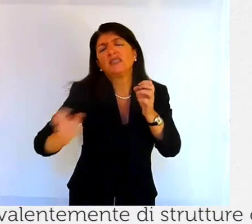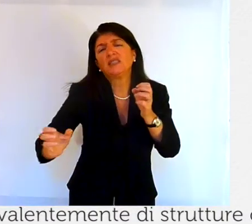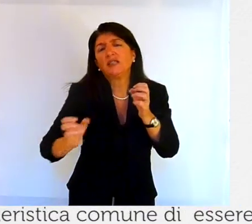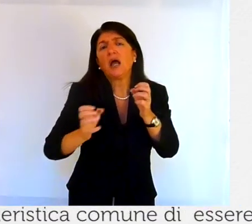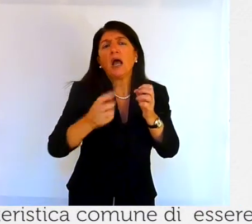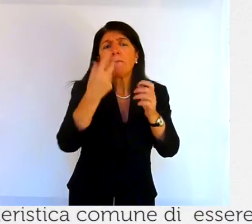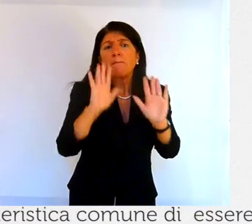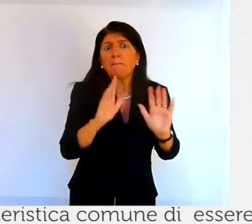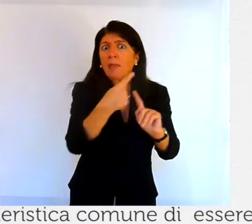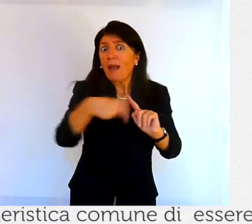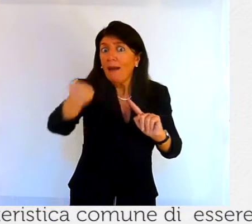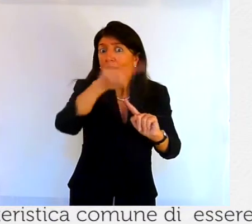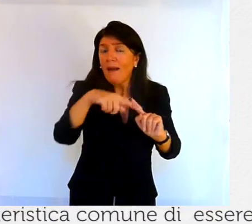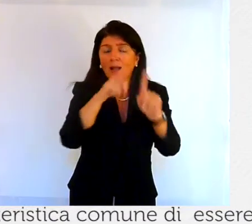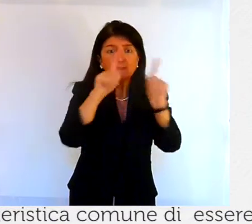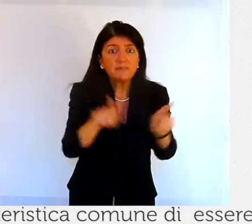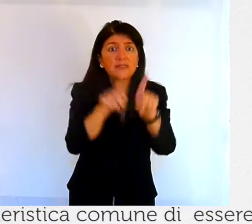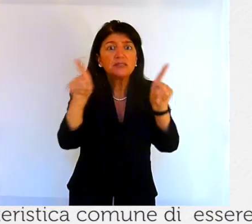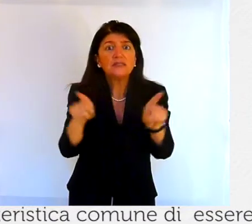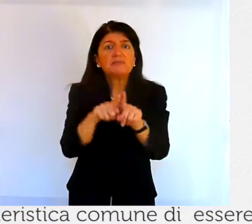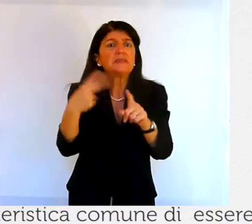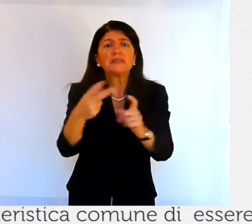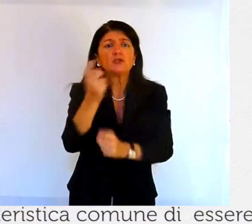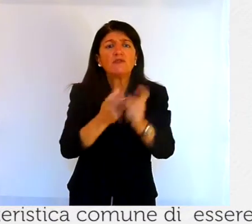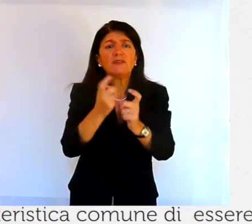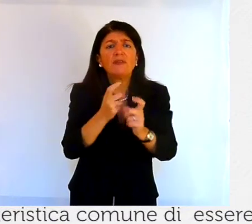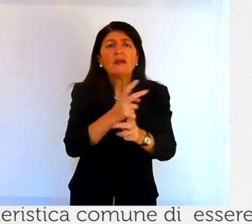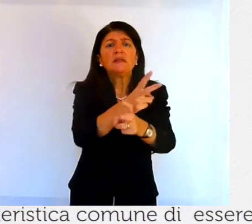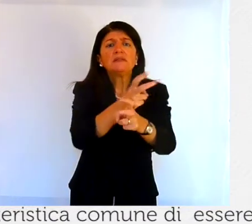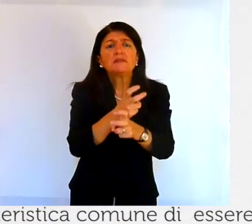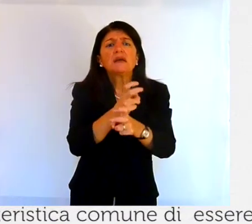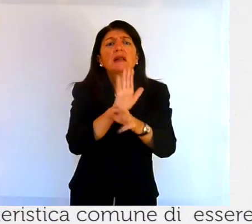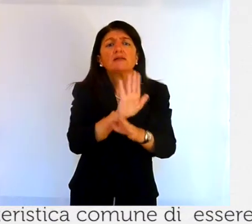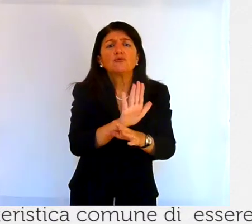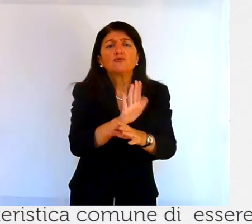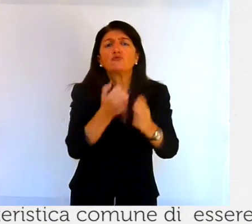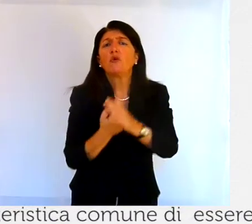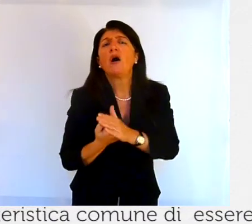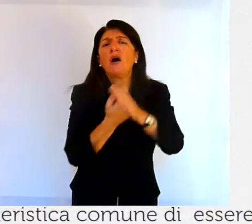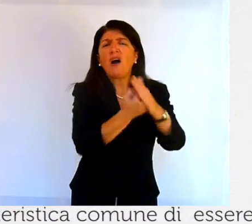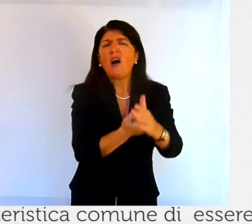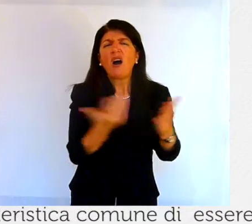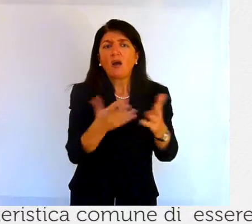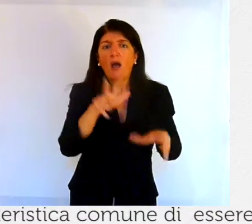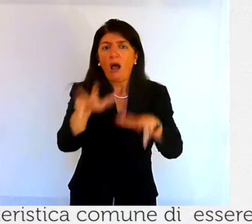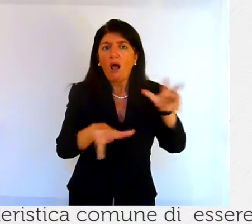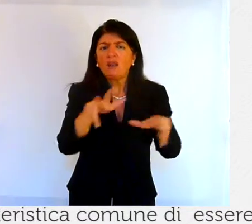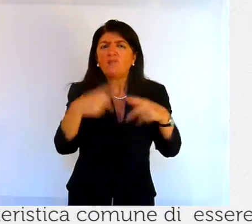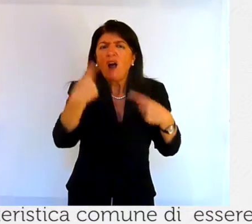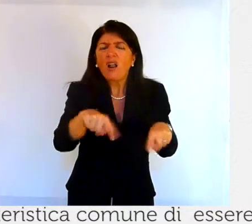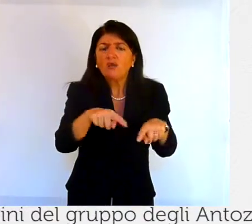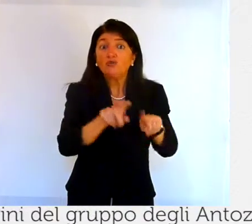comune di essere la struttura scheletrica in grado di sostenere i polipi animali